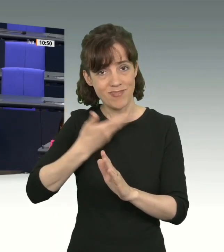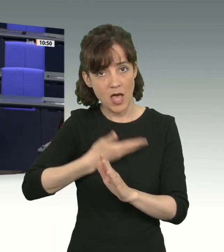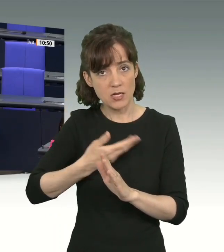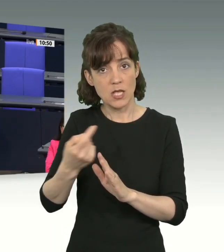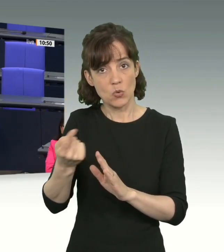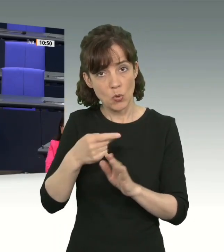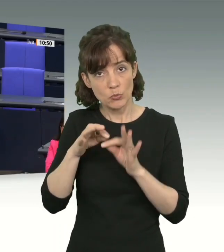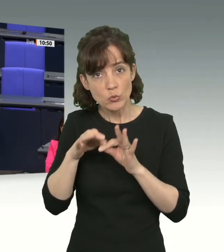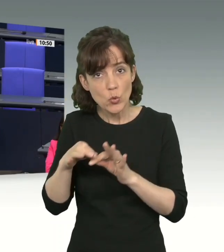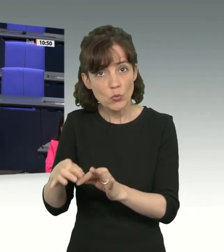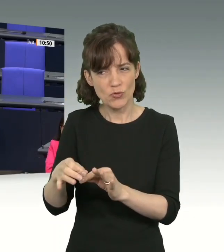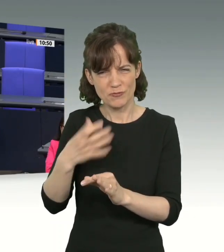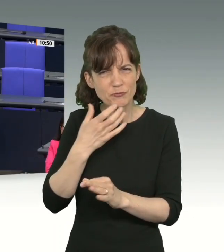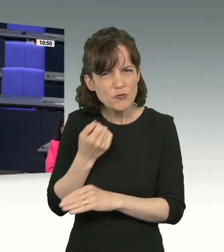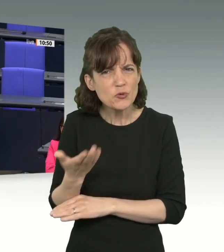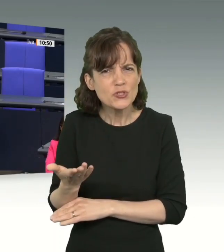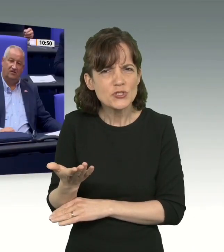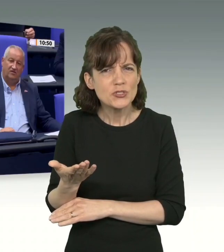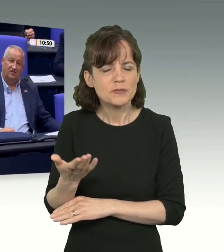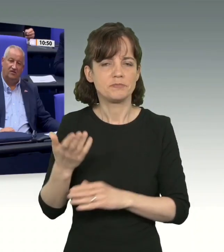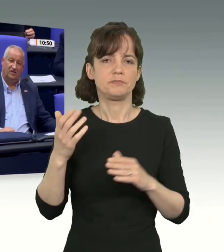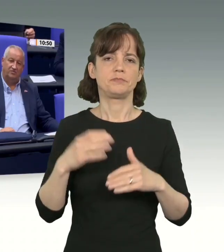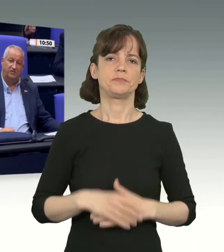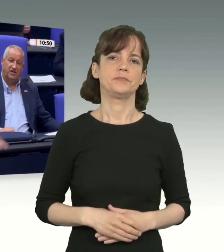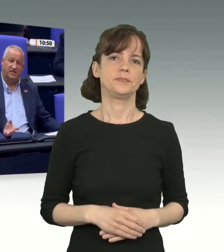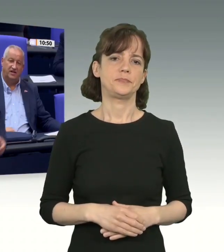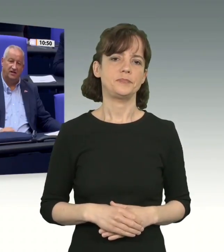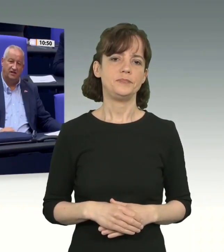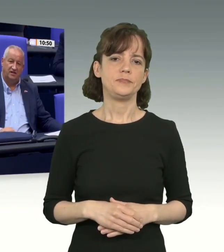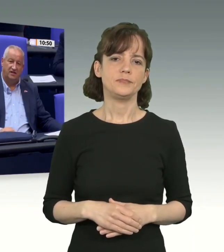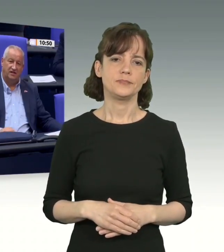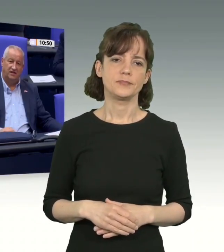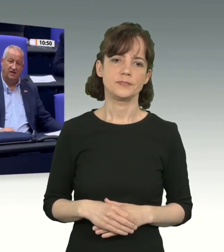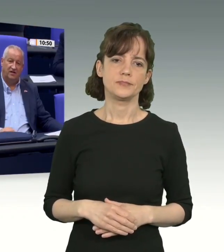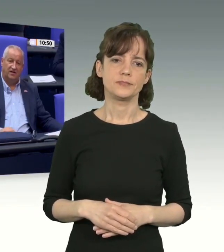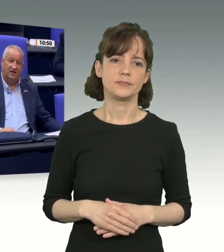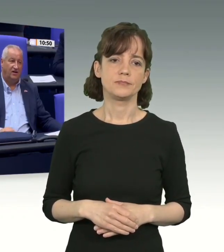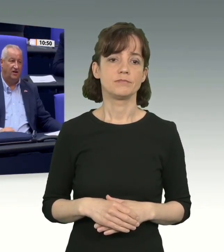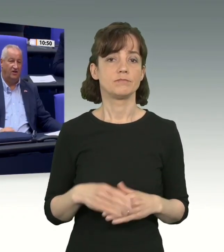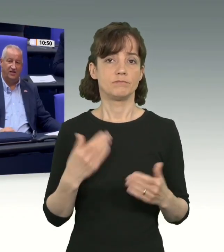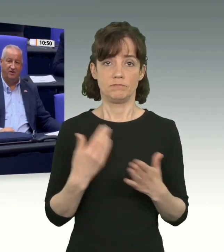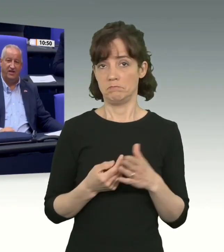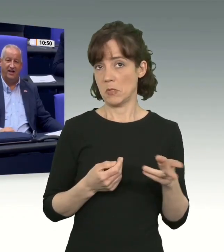war die Antwort.